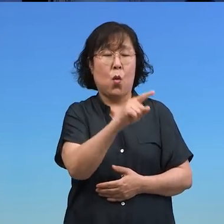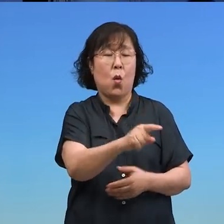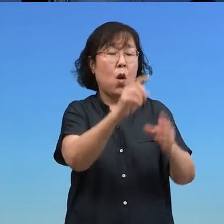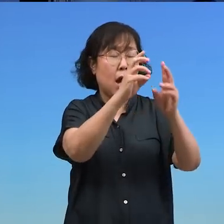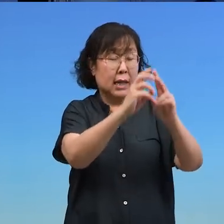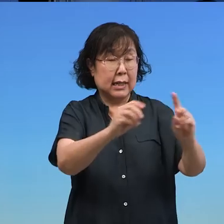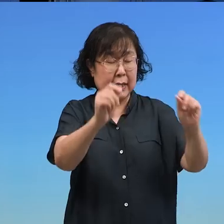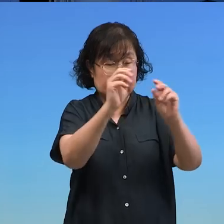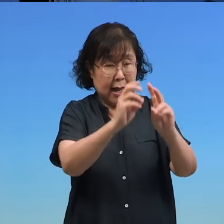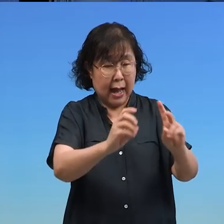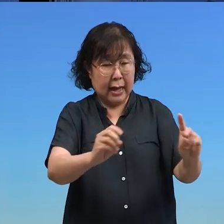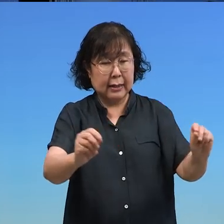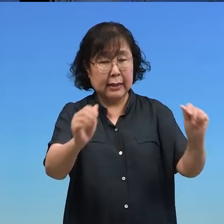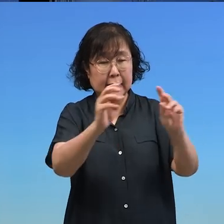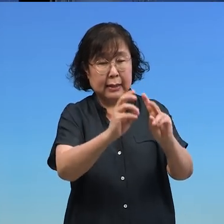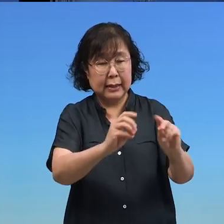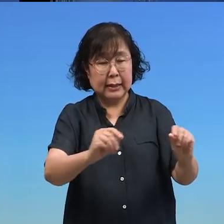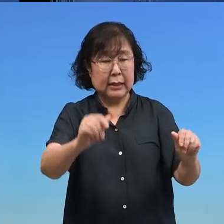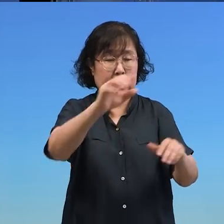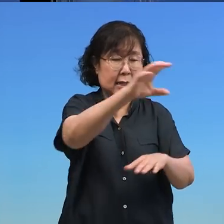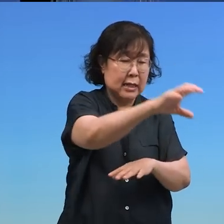그 땅을 취하리니